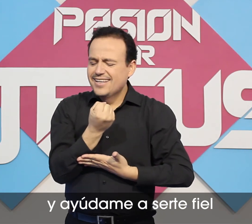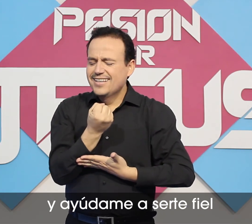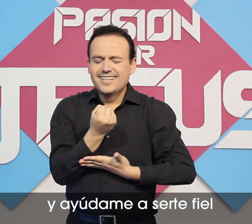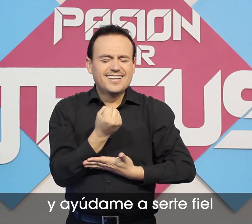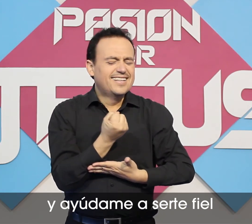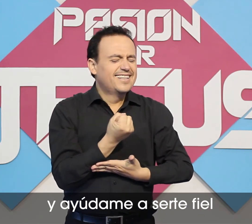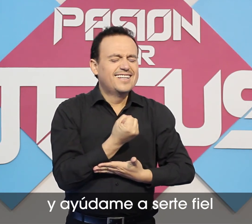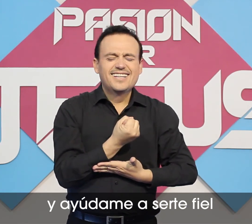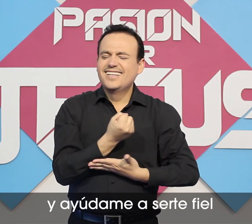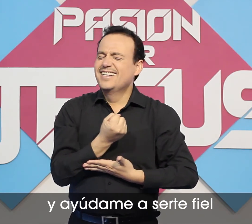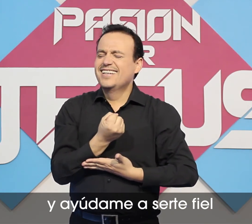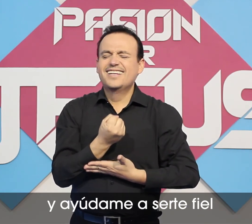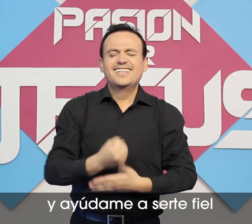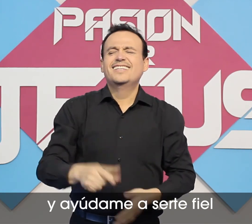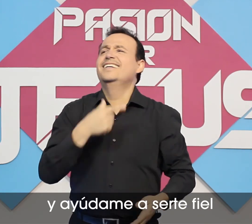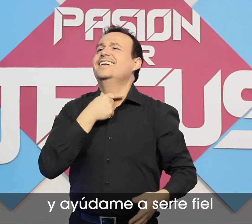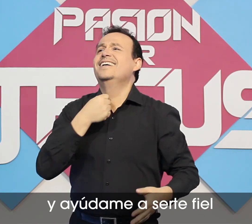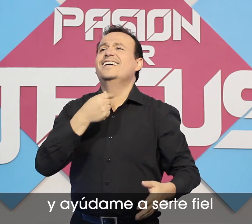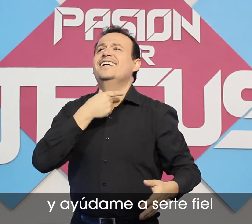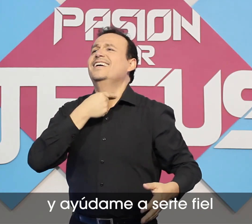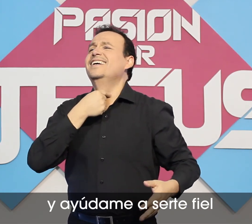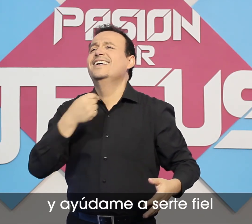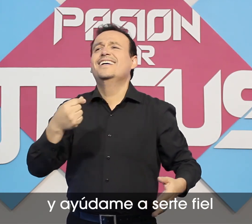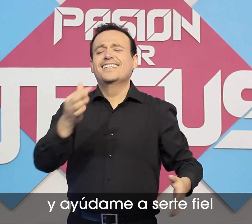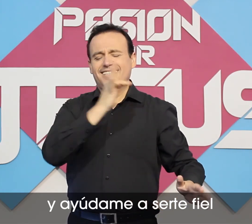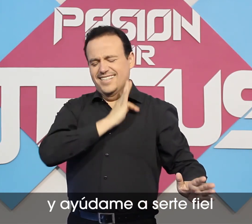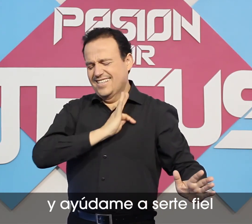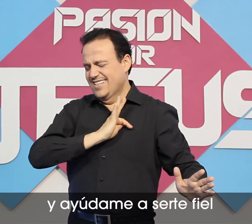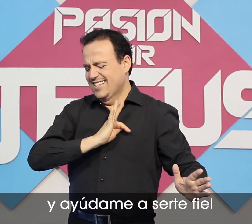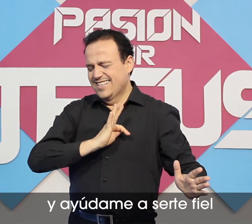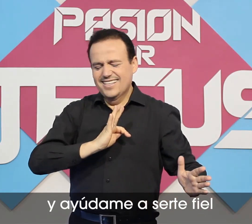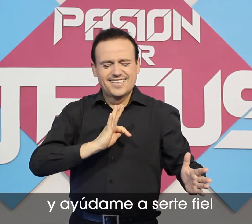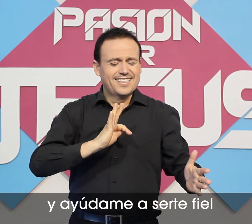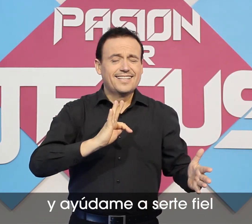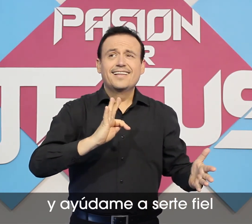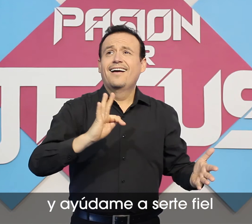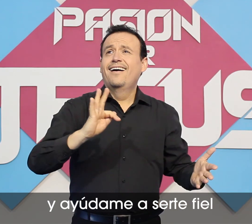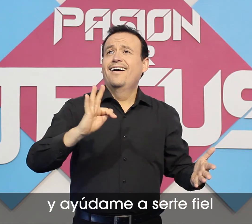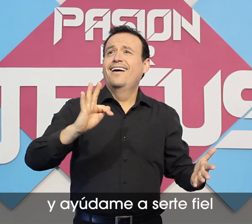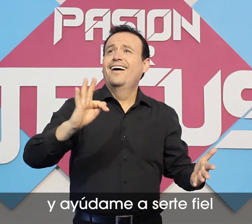de fiel